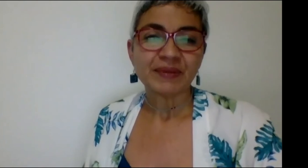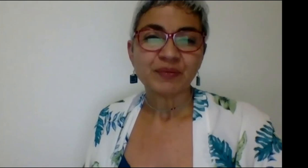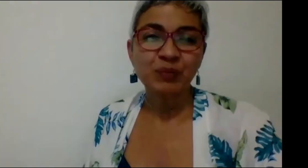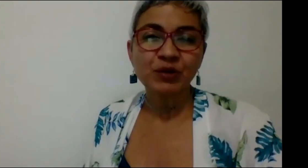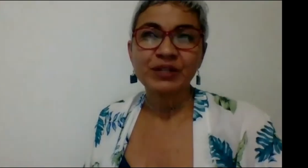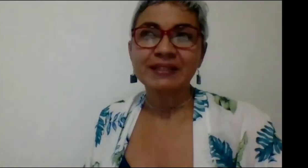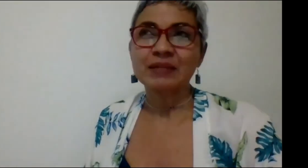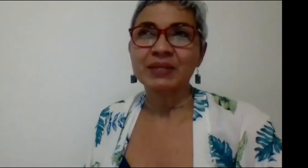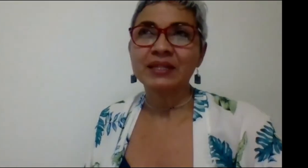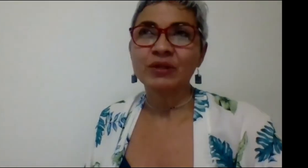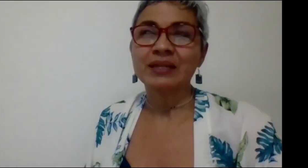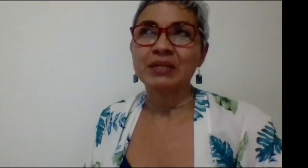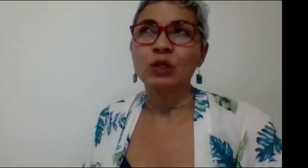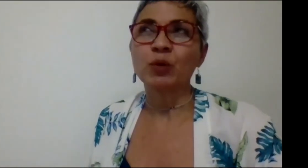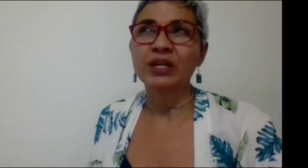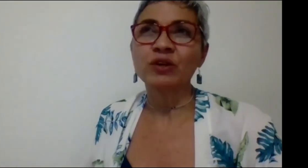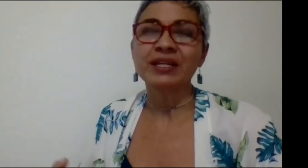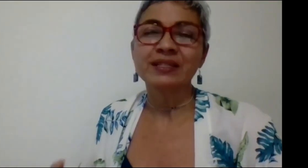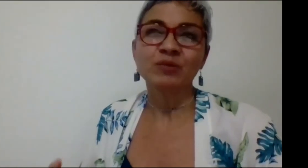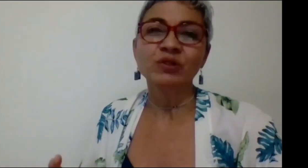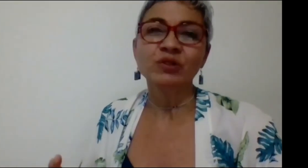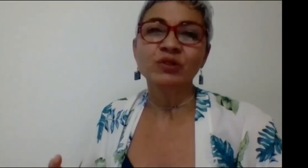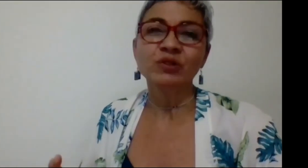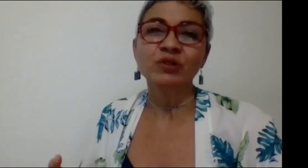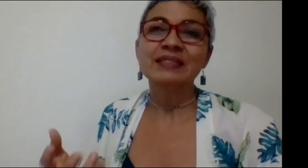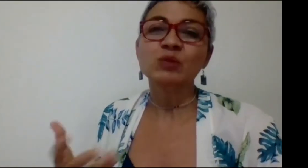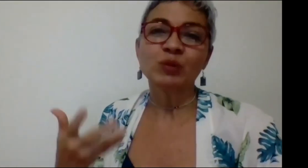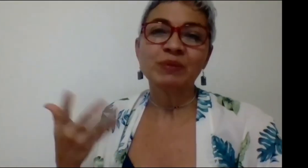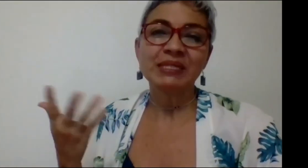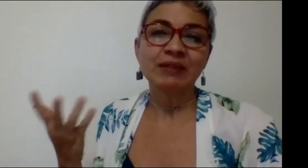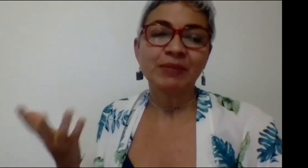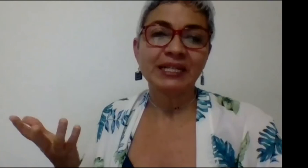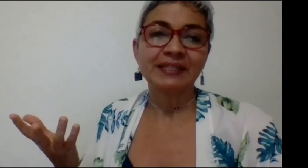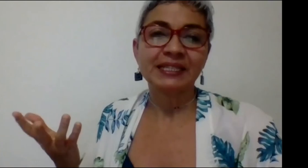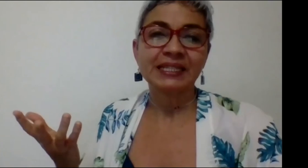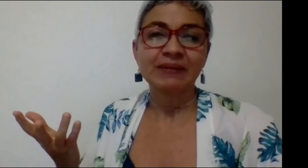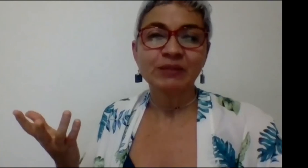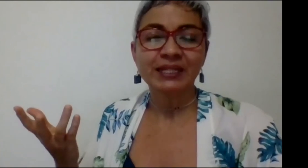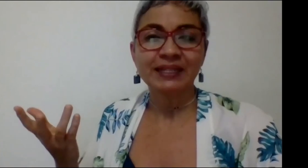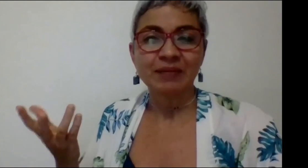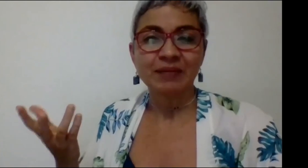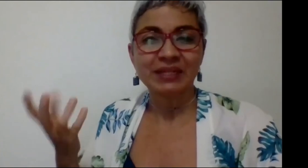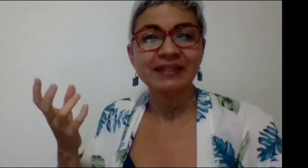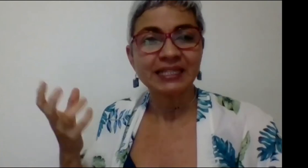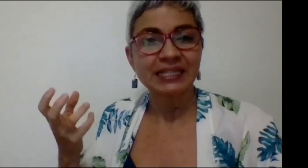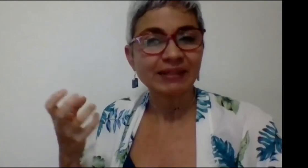Porque ustedes están planteando que también lo poquito que hacemos tiene que ser mucho más visible para las directivas, para que también las directivas